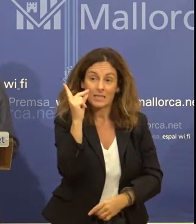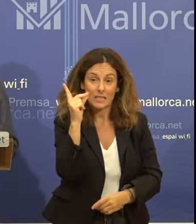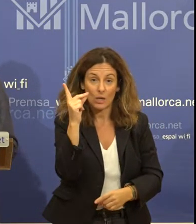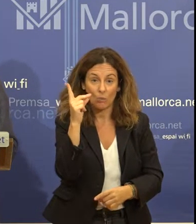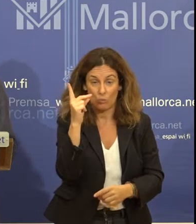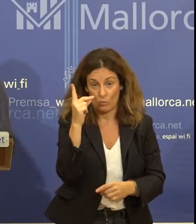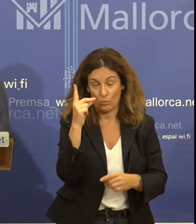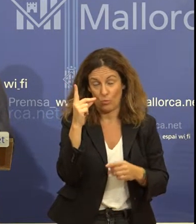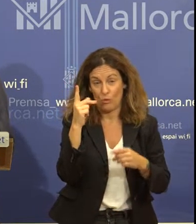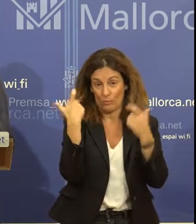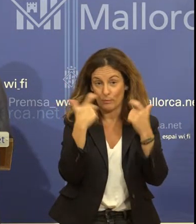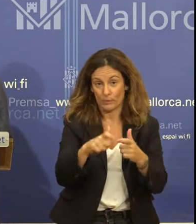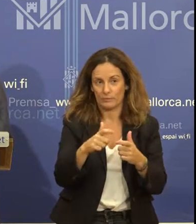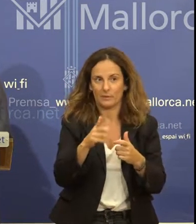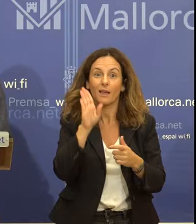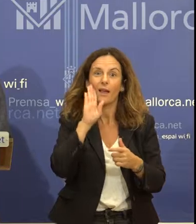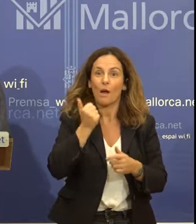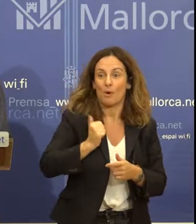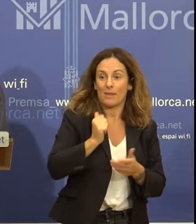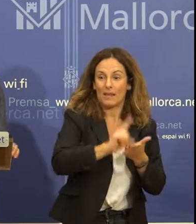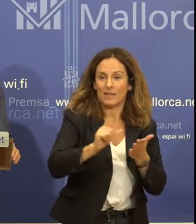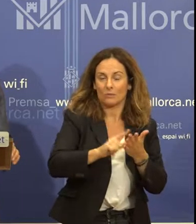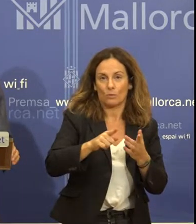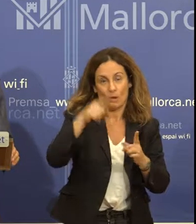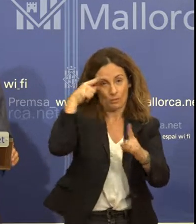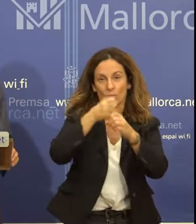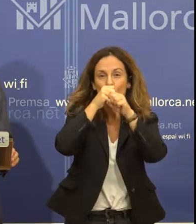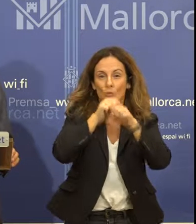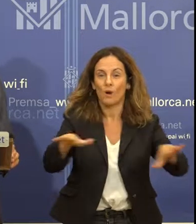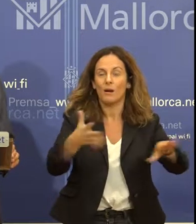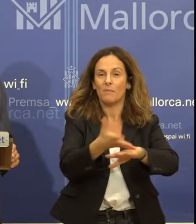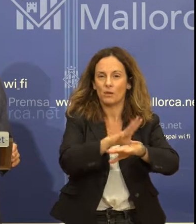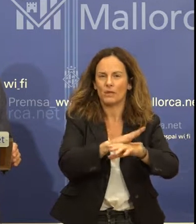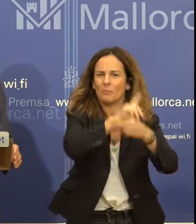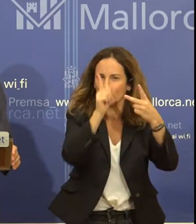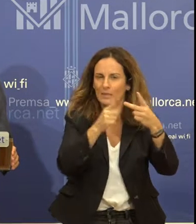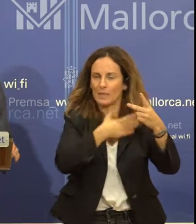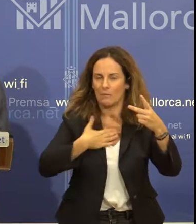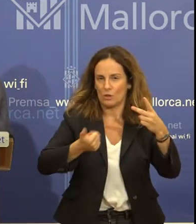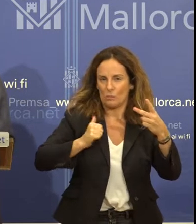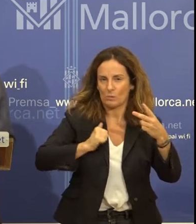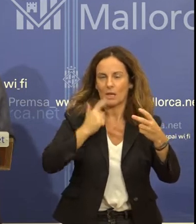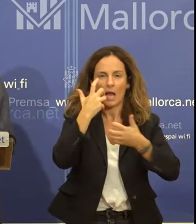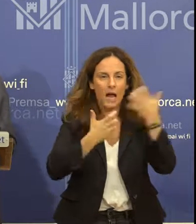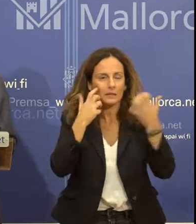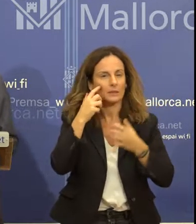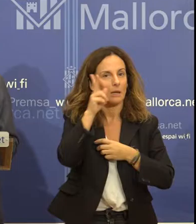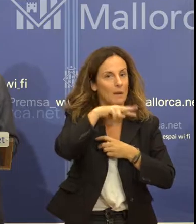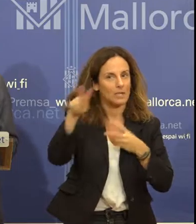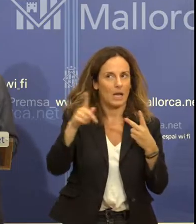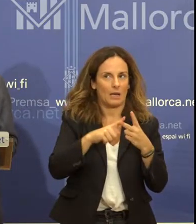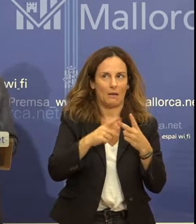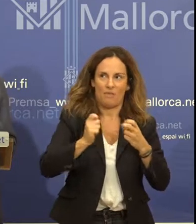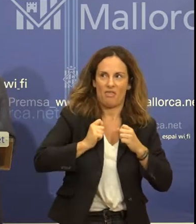aprofitaram la literatura per donar a conèixer a Mallorca, volem aprofitar l'art i el paisatge com a element diferenciador